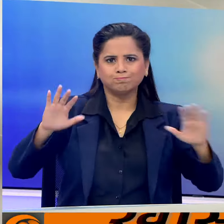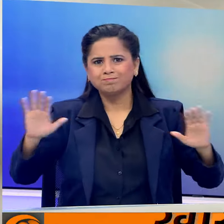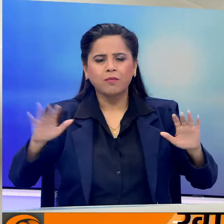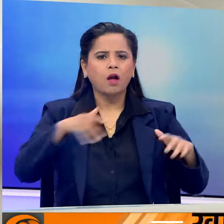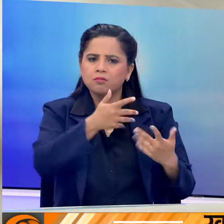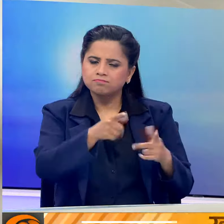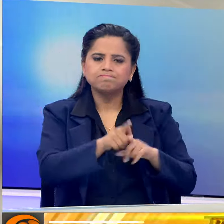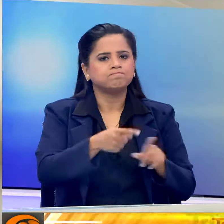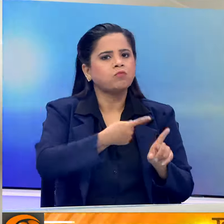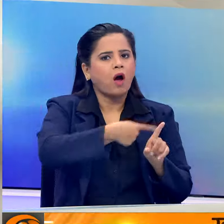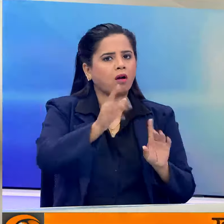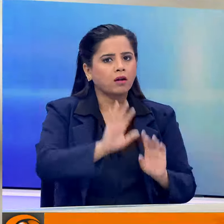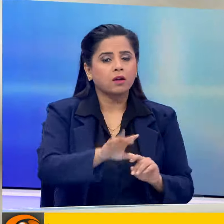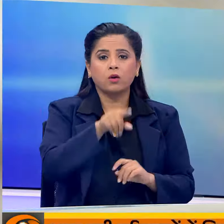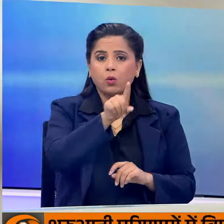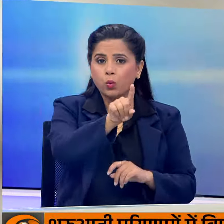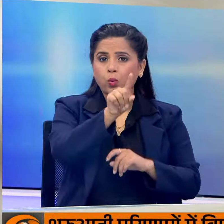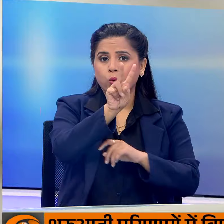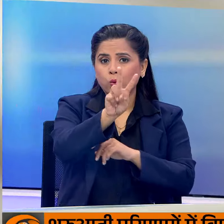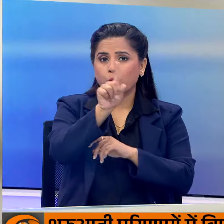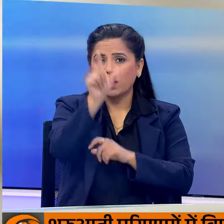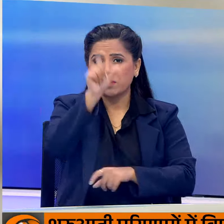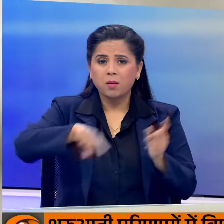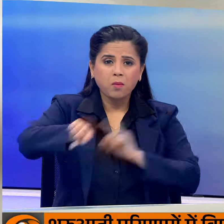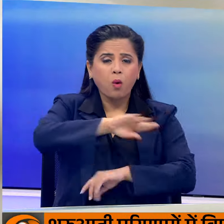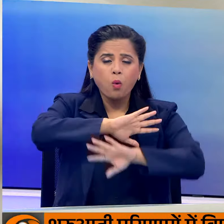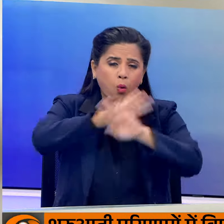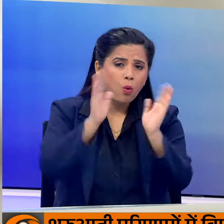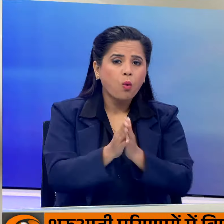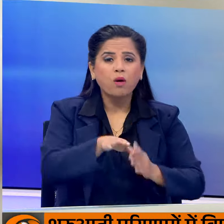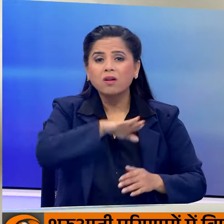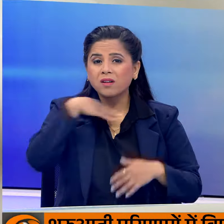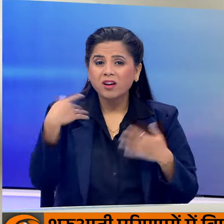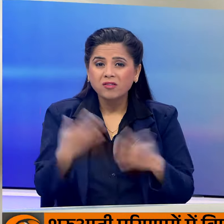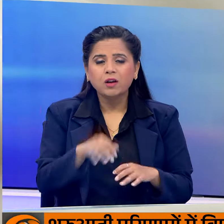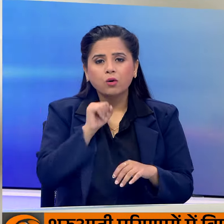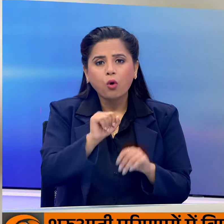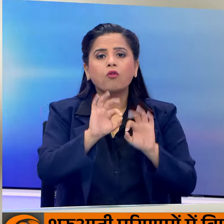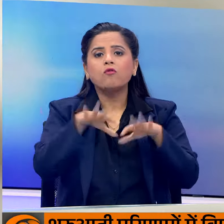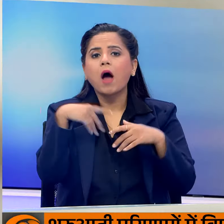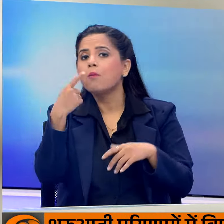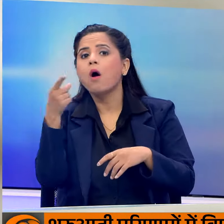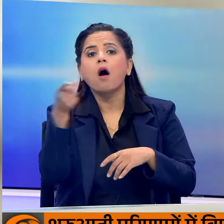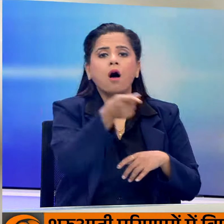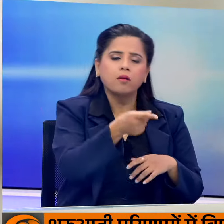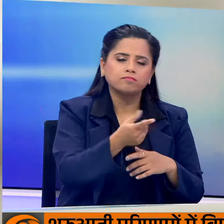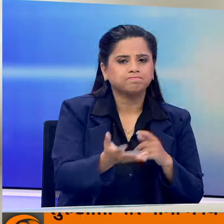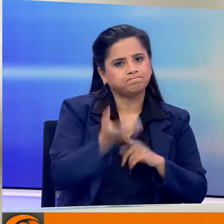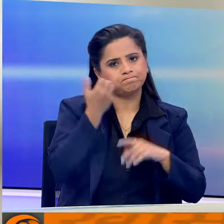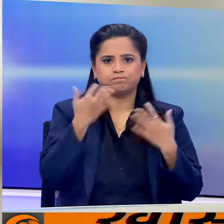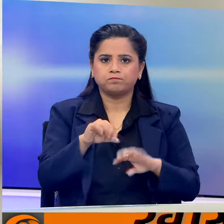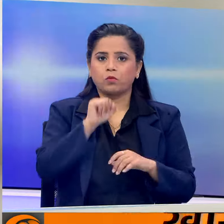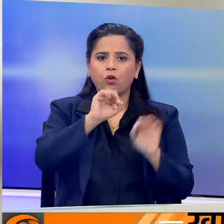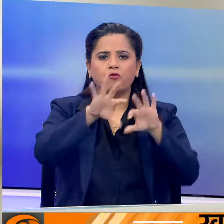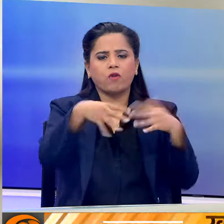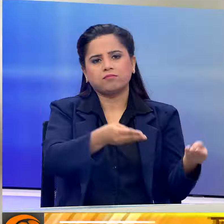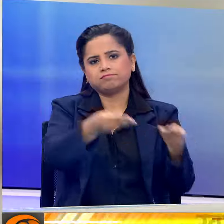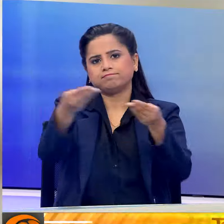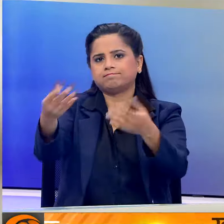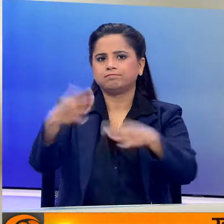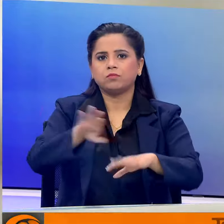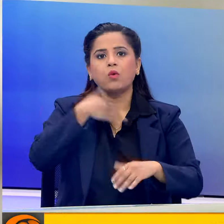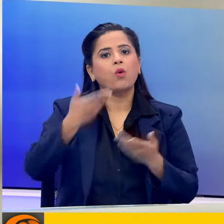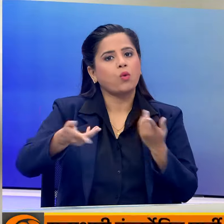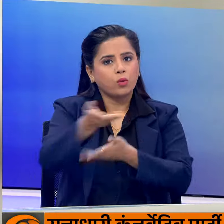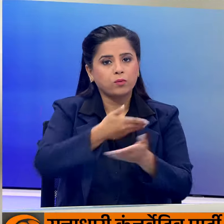सभी 121 मृतिकों के शवों की पहचान कर ली गई है और उन्हें उनके परिवारों को सौप दिया गया है